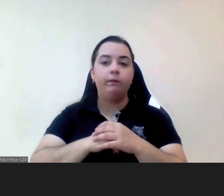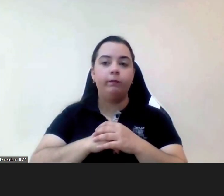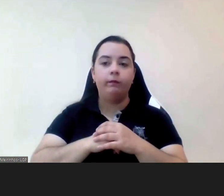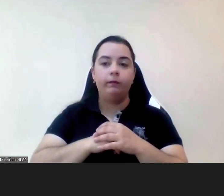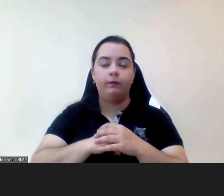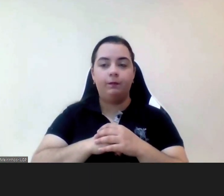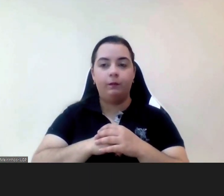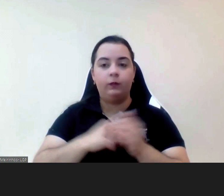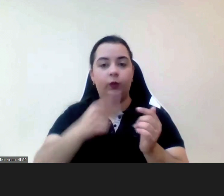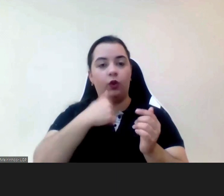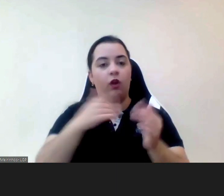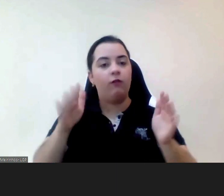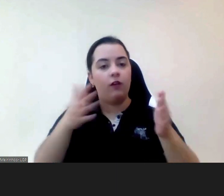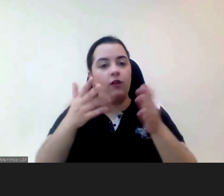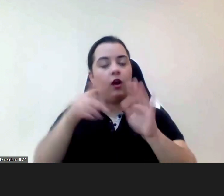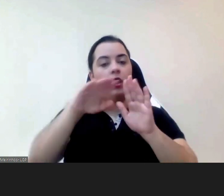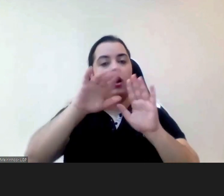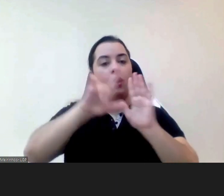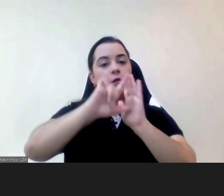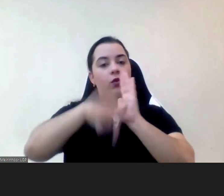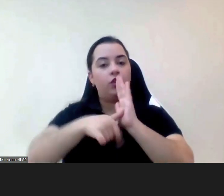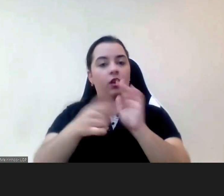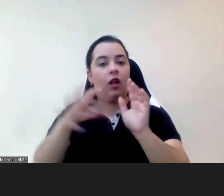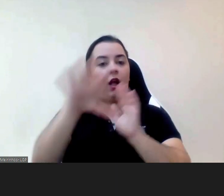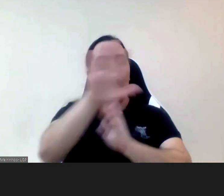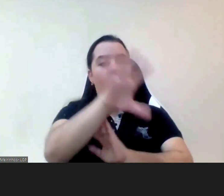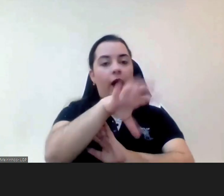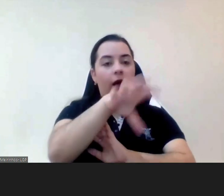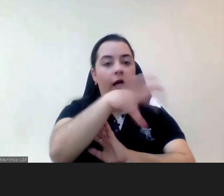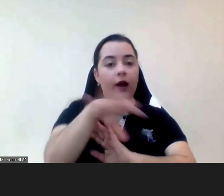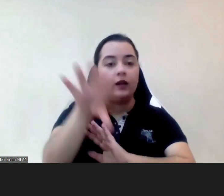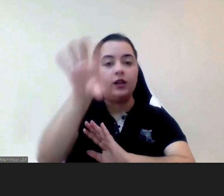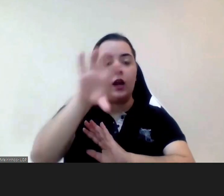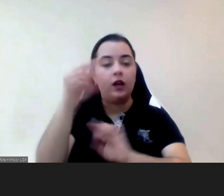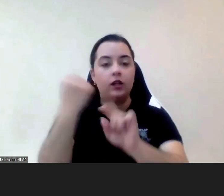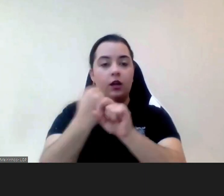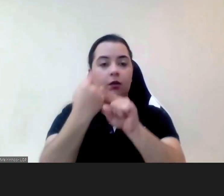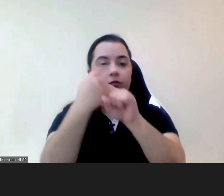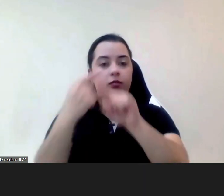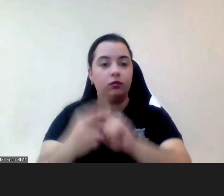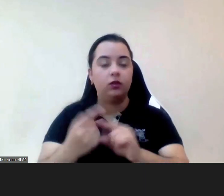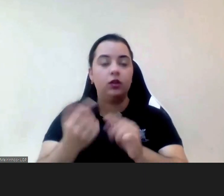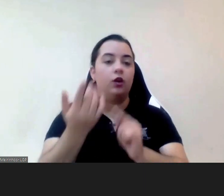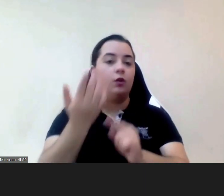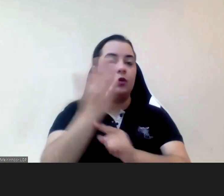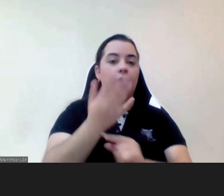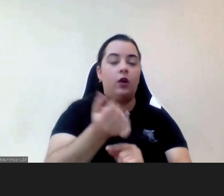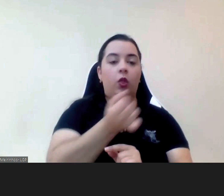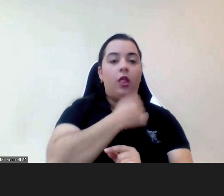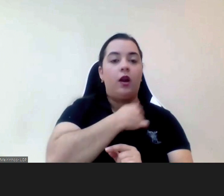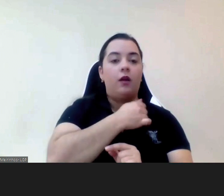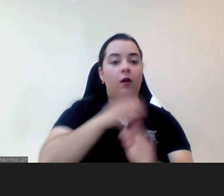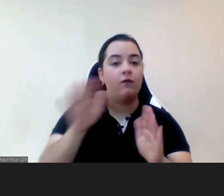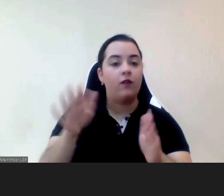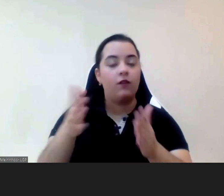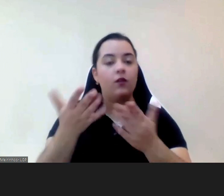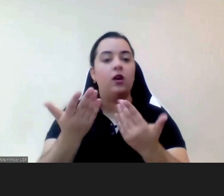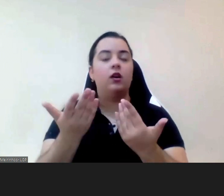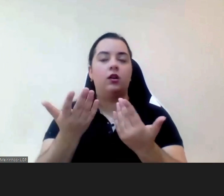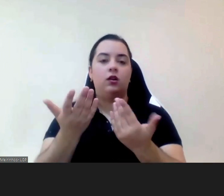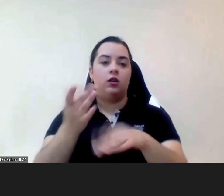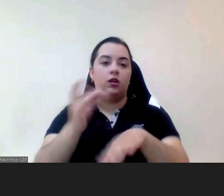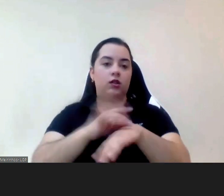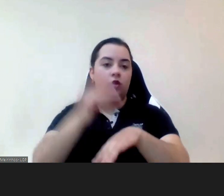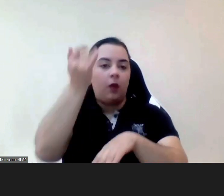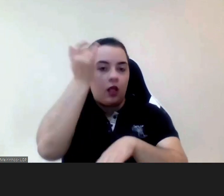nas mais diversas áreas de intervenção nomeadamente na habitação na prevenção e promoção da saúde mental ao